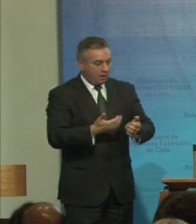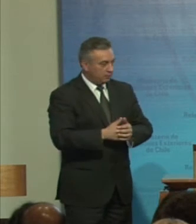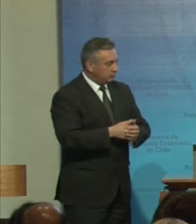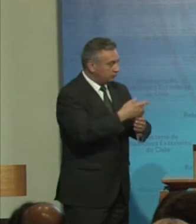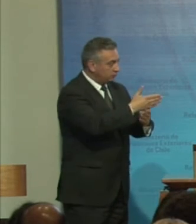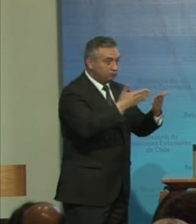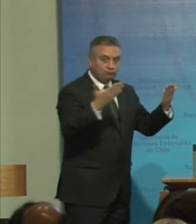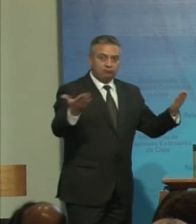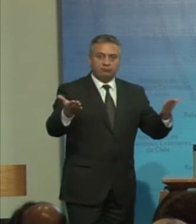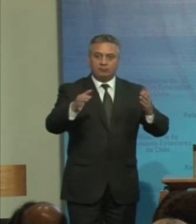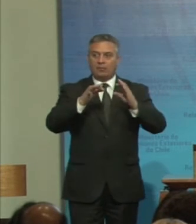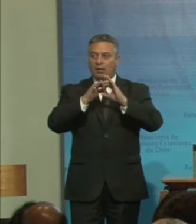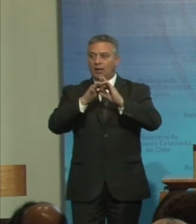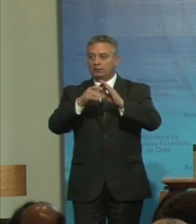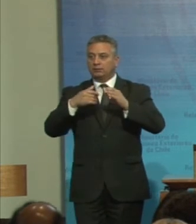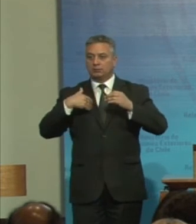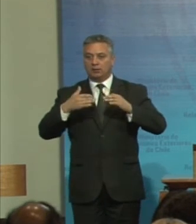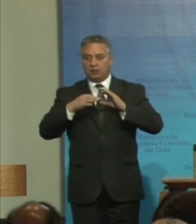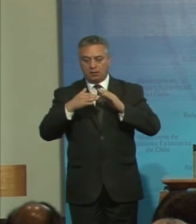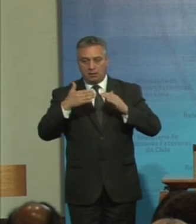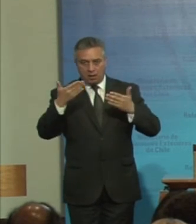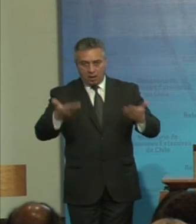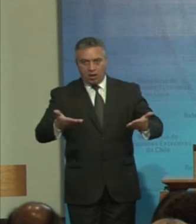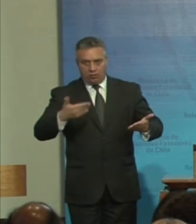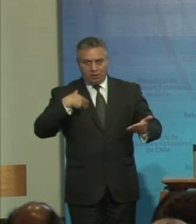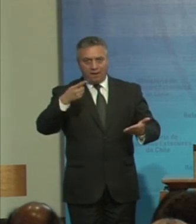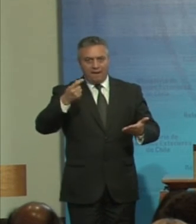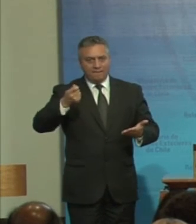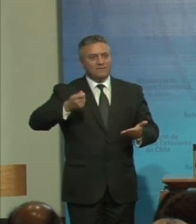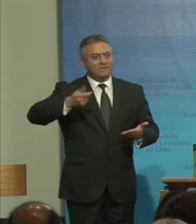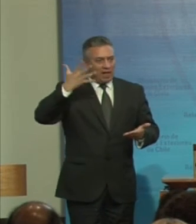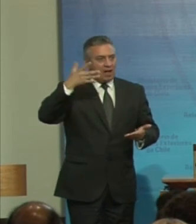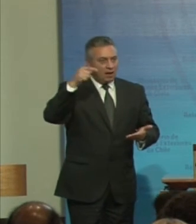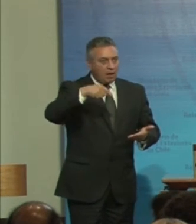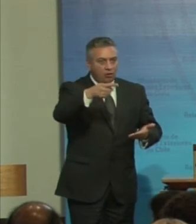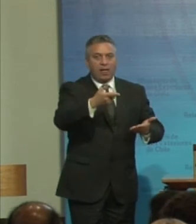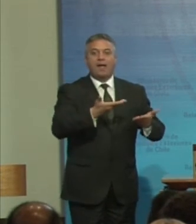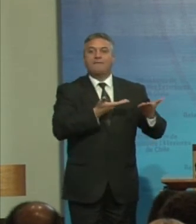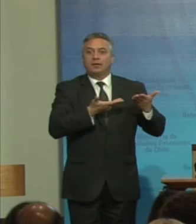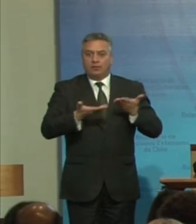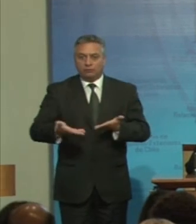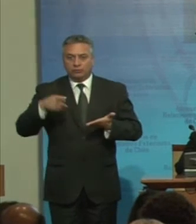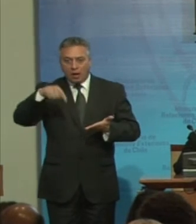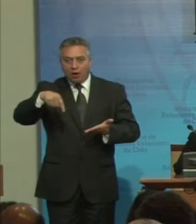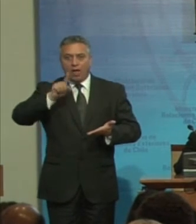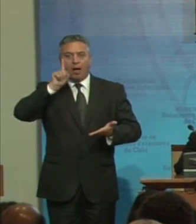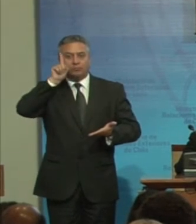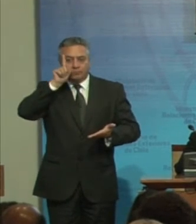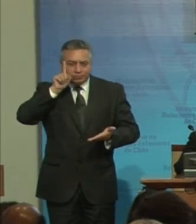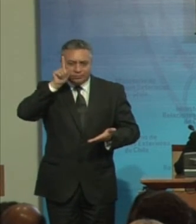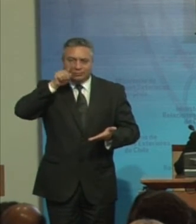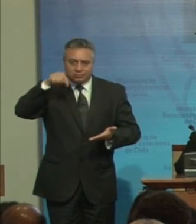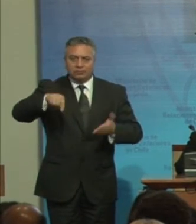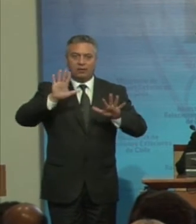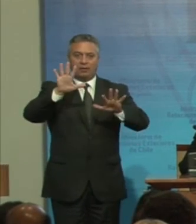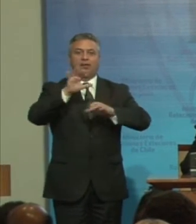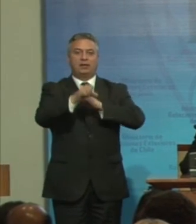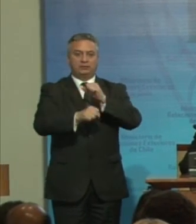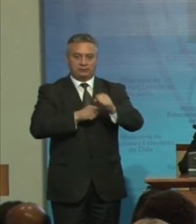Agradecemos Sinceramente En todo lo que vale Esta invitación A conmemorar Los 10 años